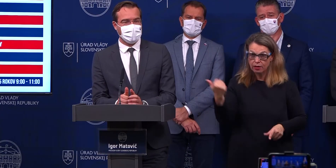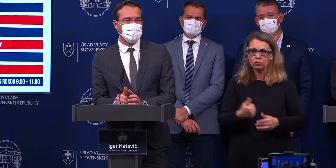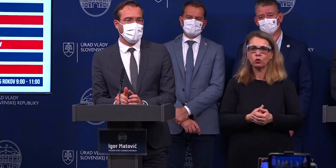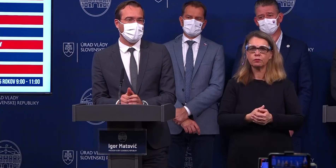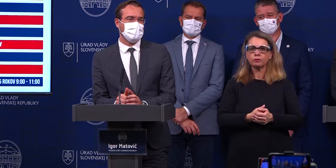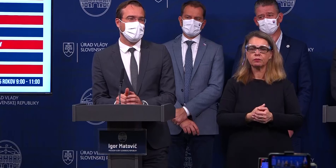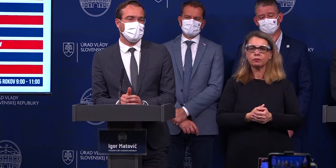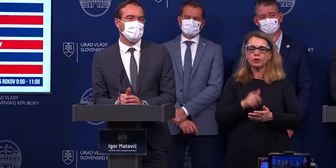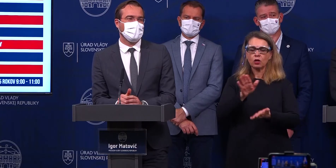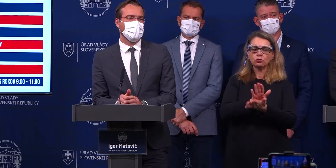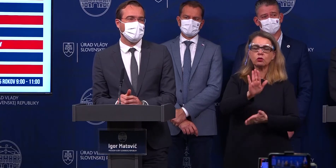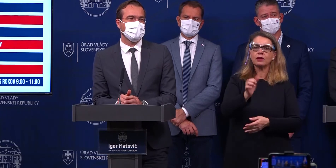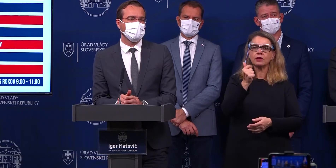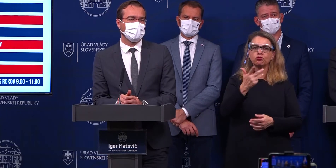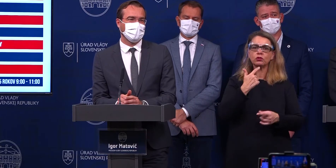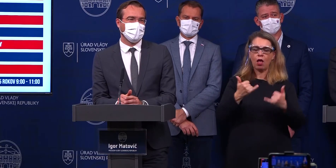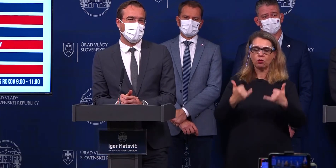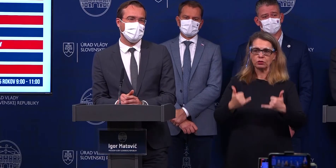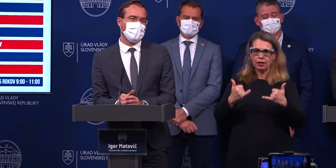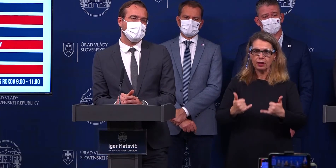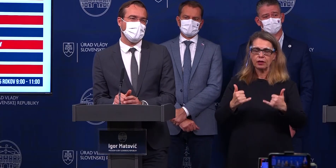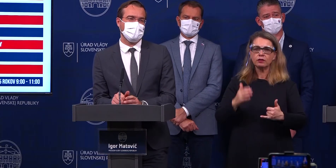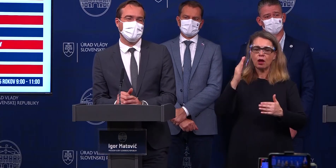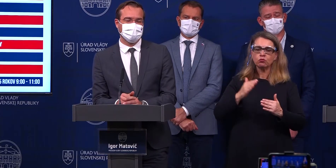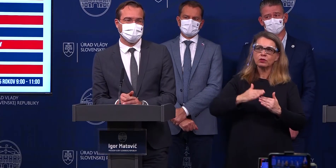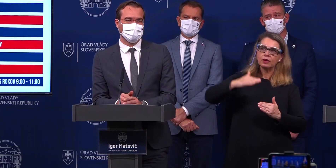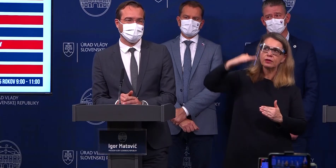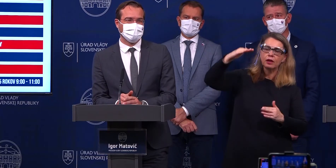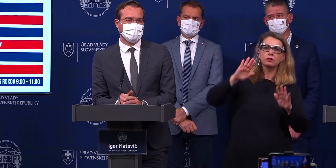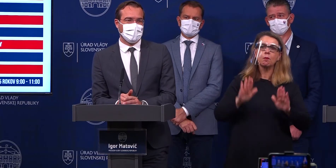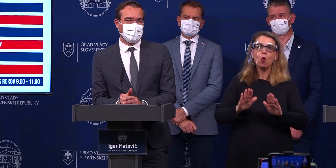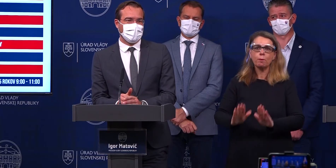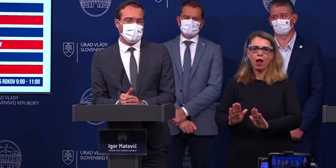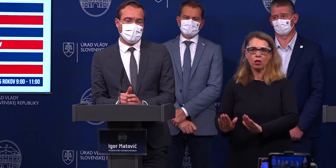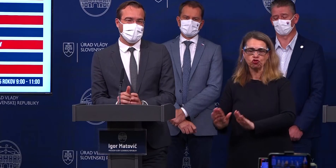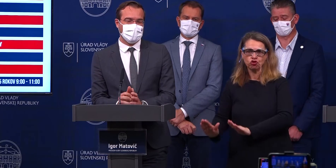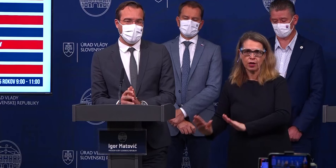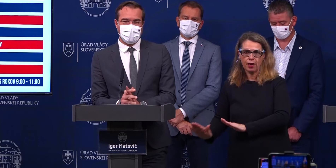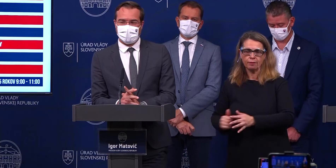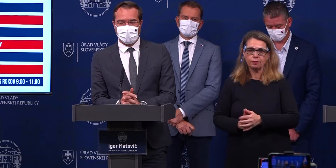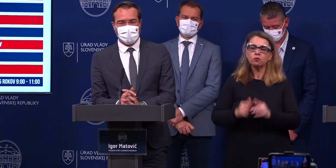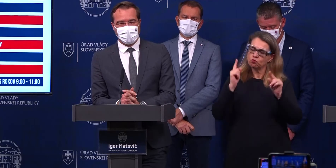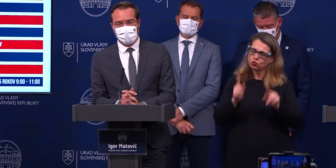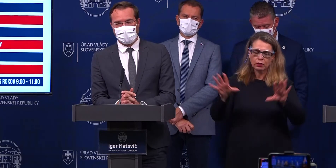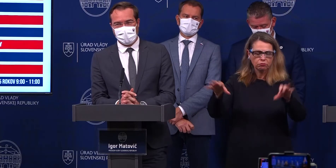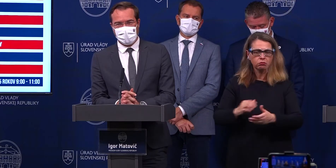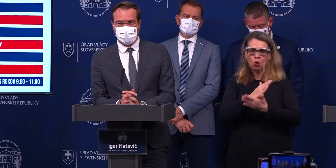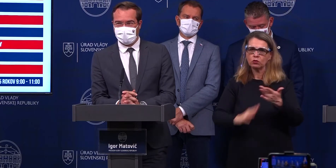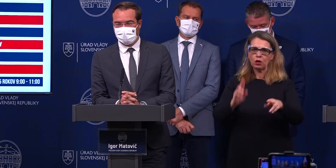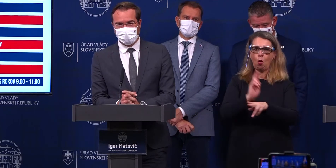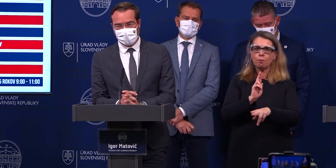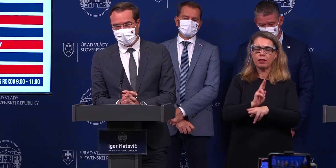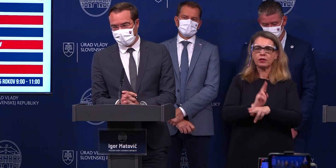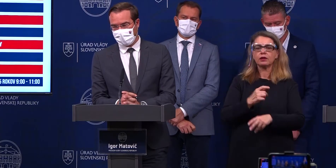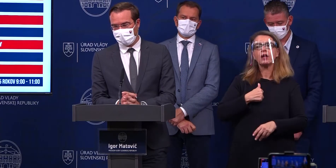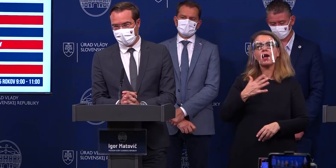tak len zastaneme na tom čísle, ktoré máme teraz a bude raz pomalšia. Takže naozaj musia byť prijaté radikálne opatrenia a ja